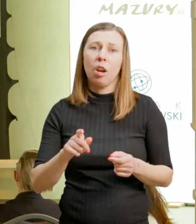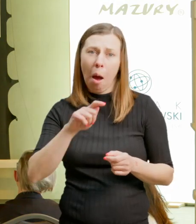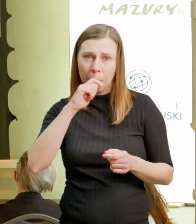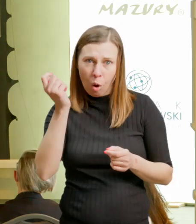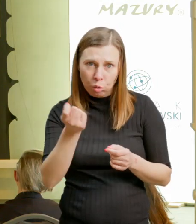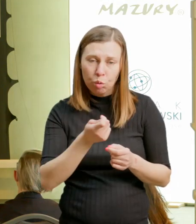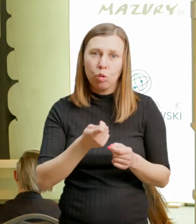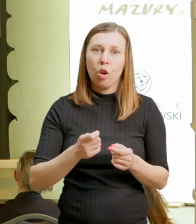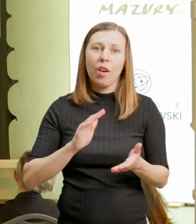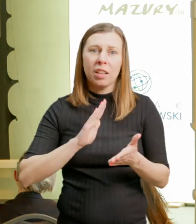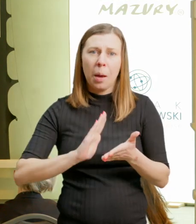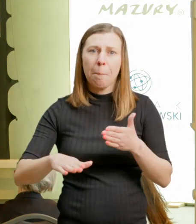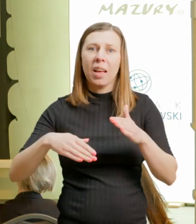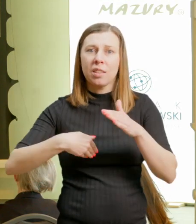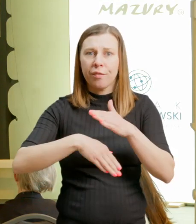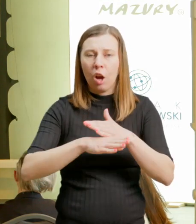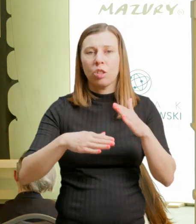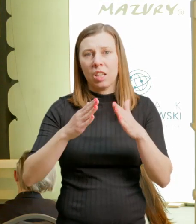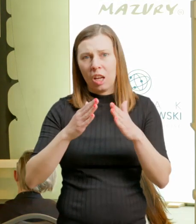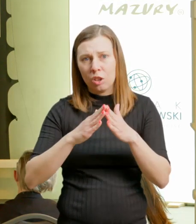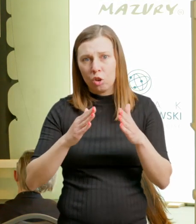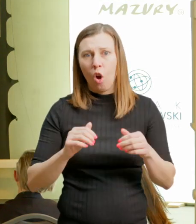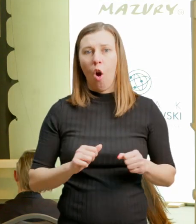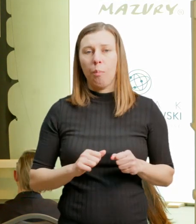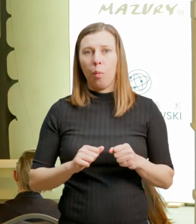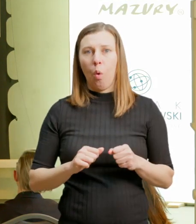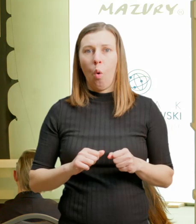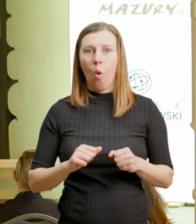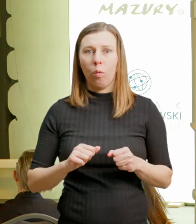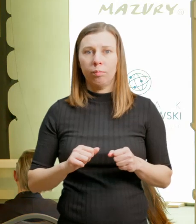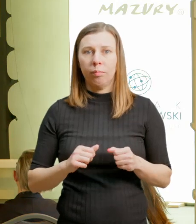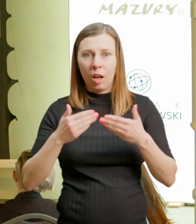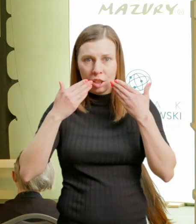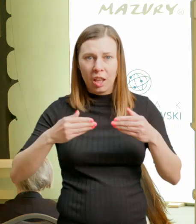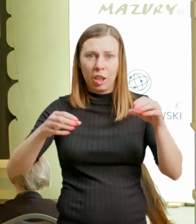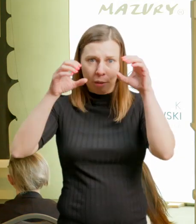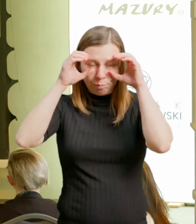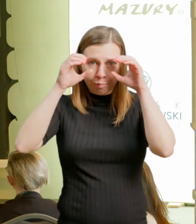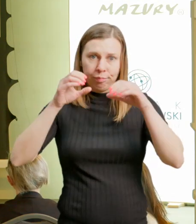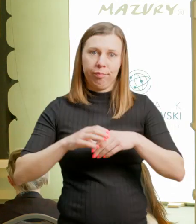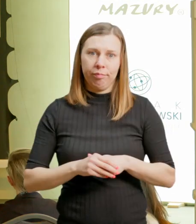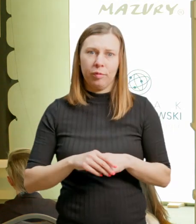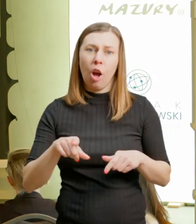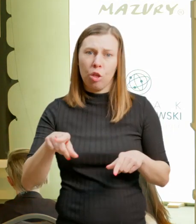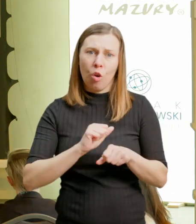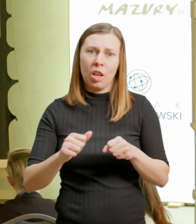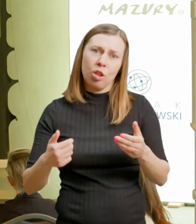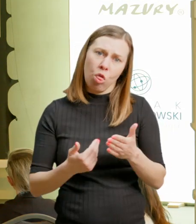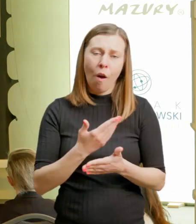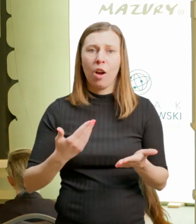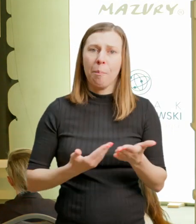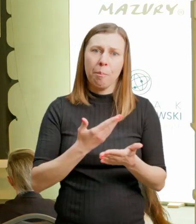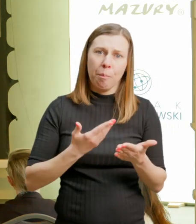takim wzrastającym trendem w rozwoju usług turystycznych. Czego prawną turyści w